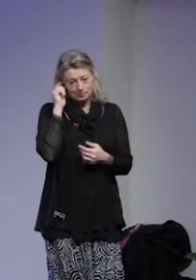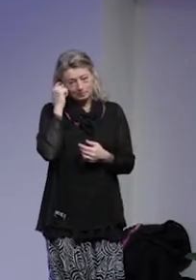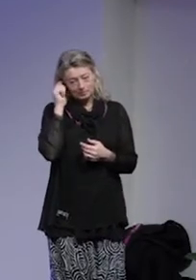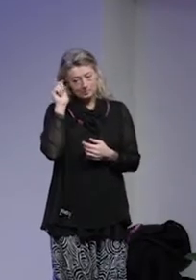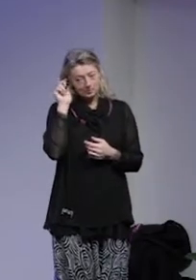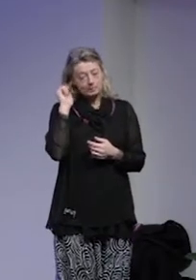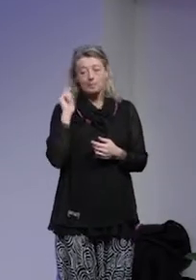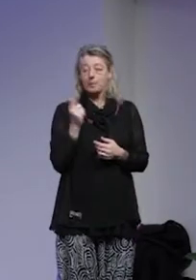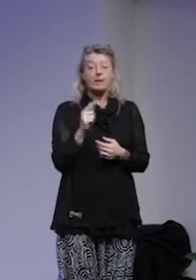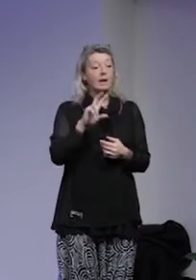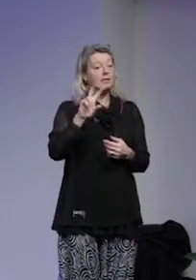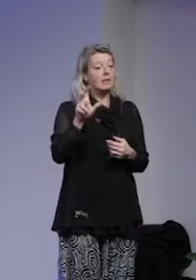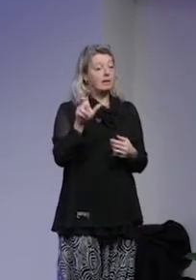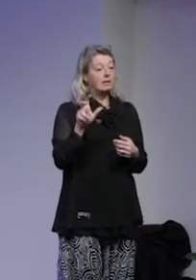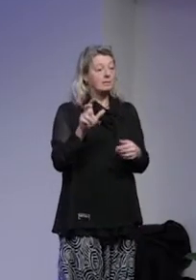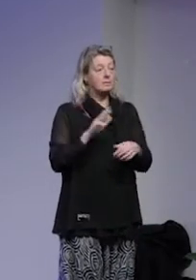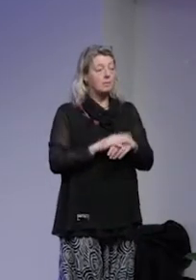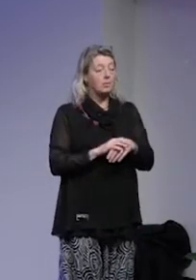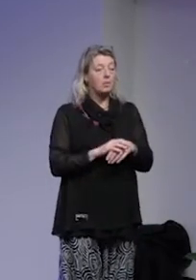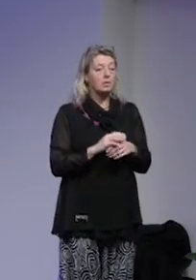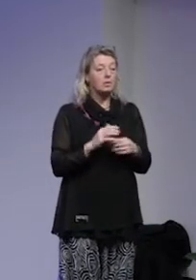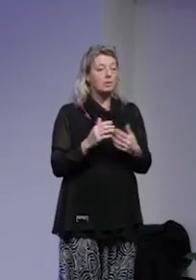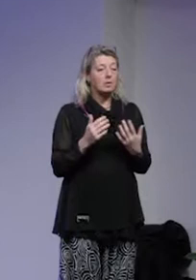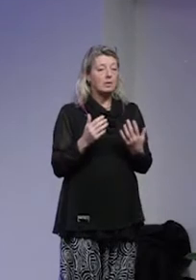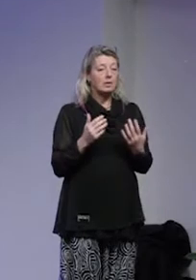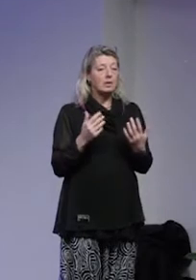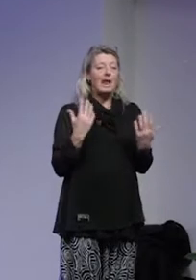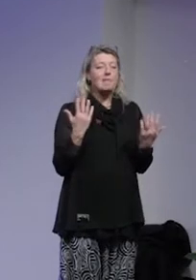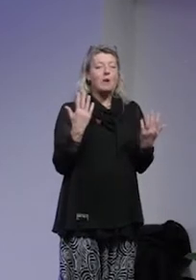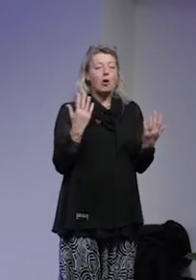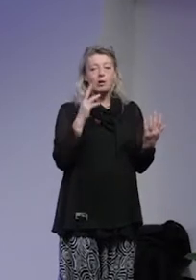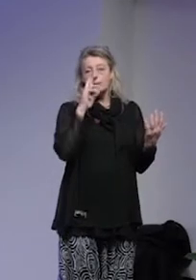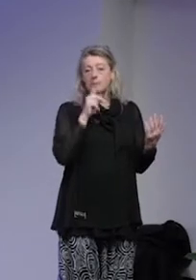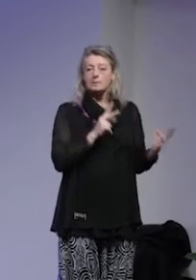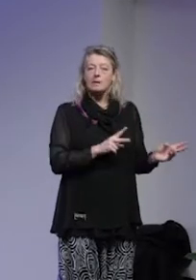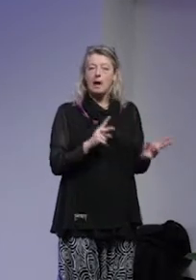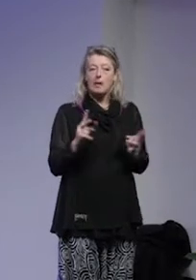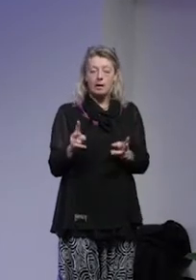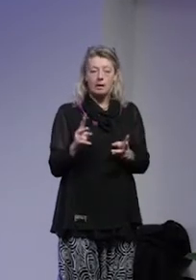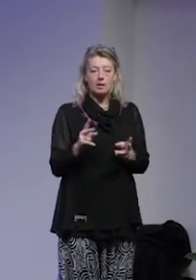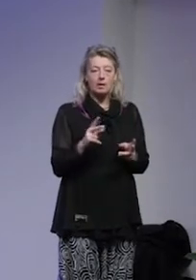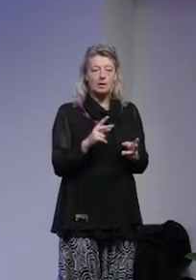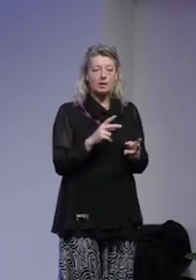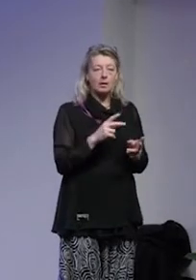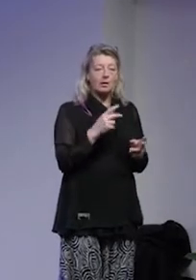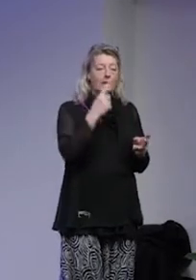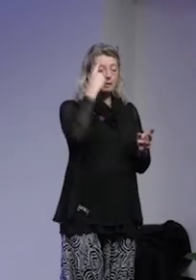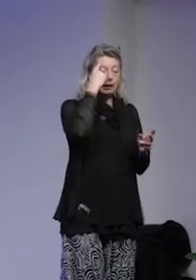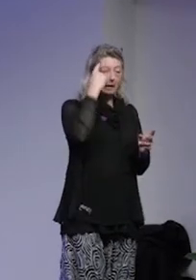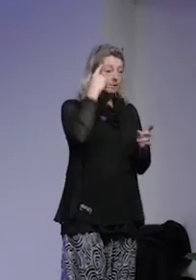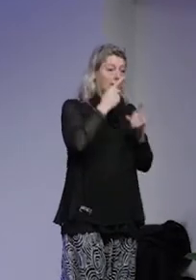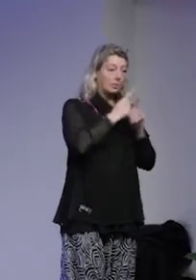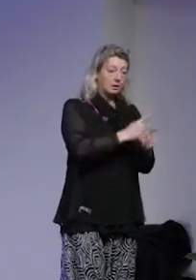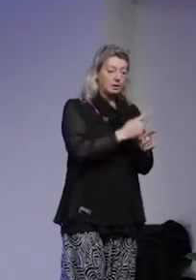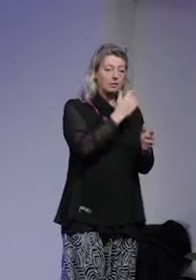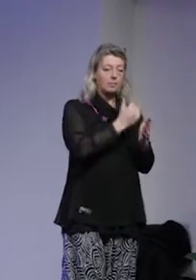Vad detta är ett tecken på, eller vad detta liknar väldigt mycket det är ju att man har överfört en tanke, logik som